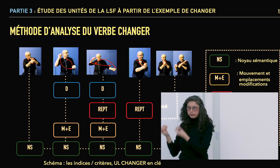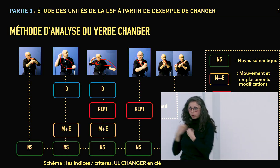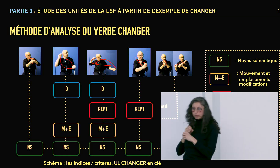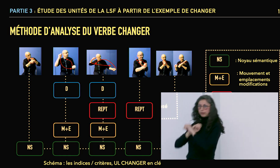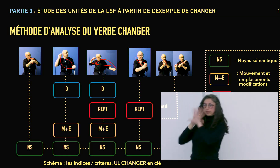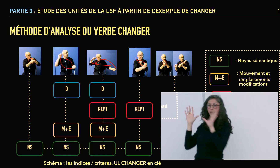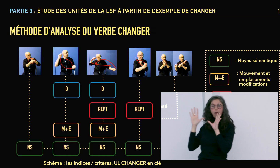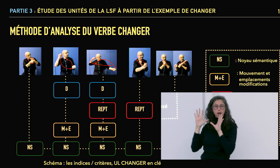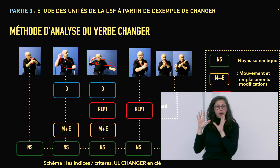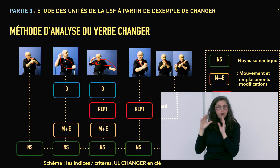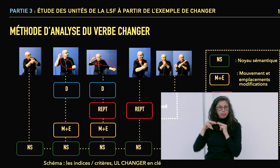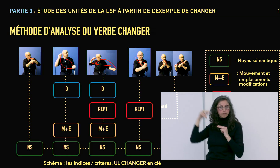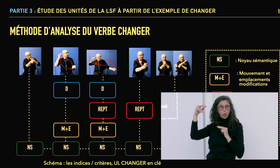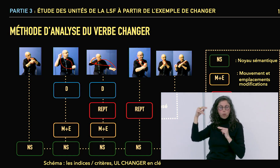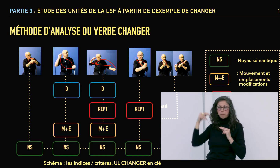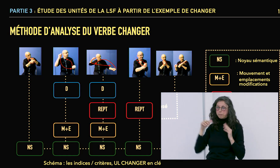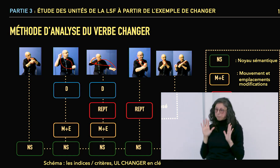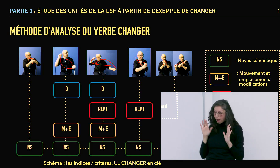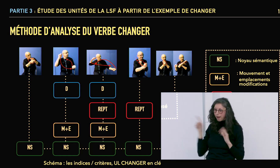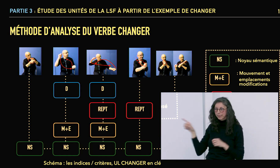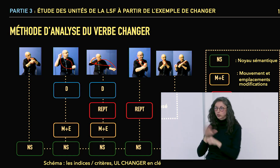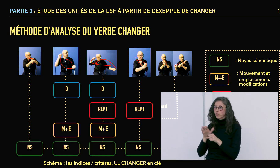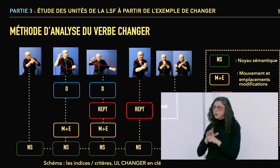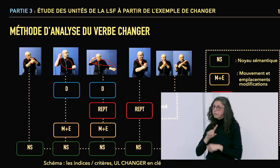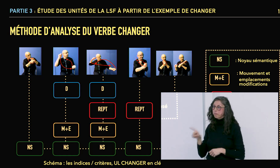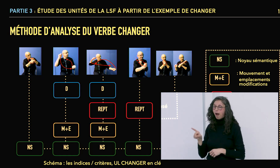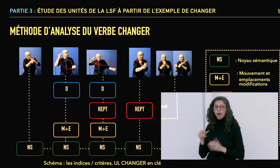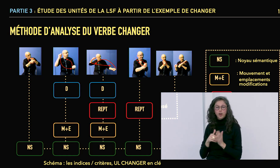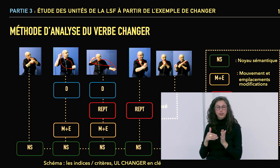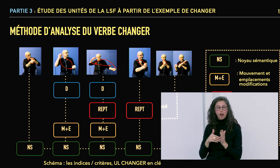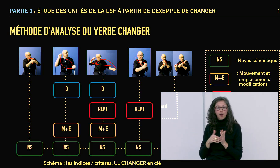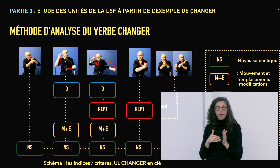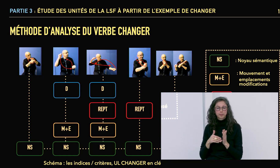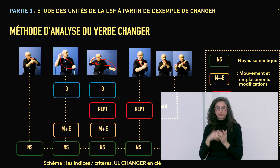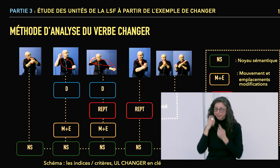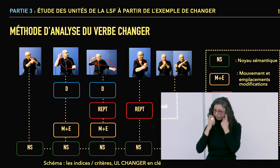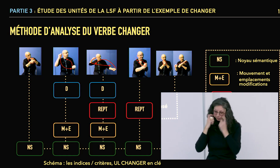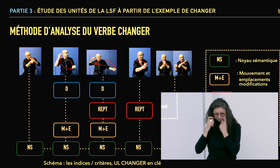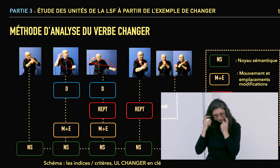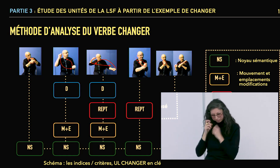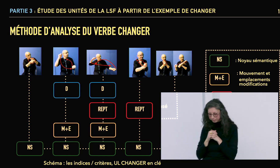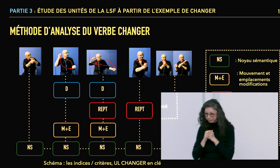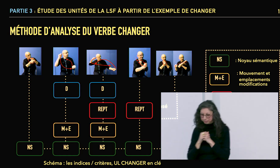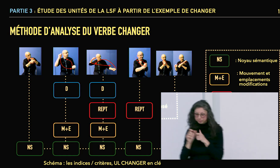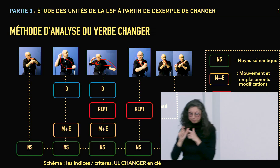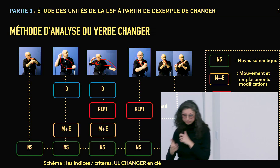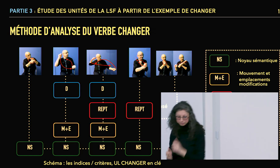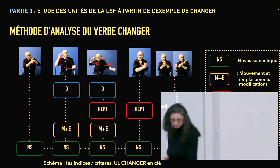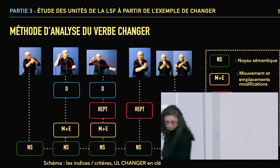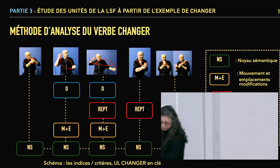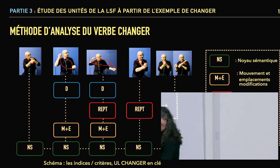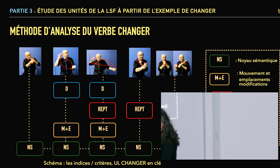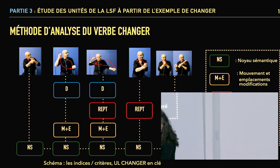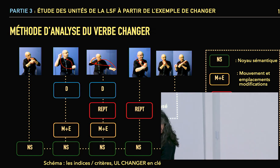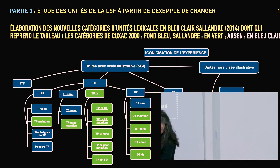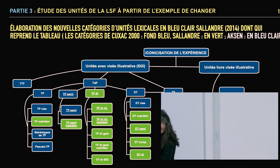Et en violet, les signes composés. Donc pour moi, ce découpage en différents niveaux était très très clair. et